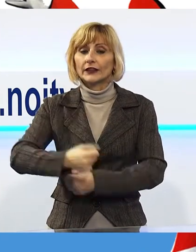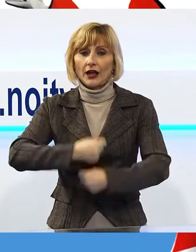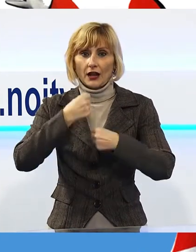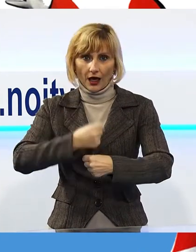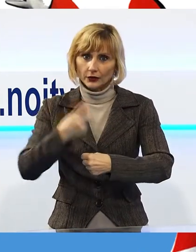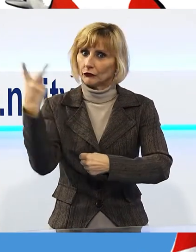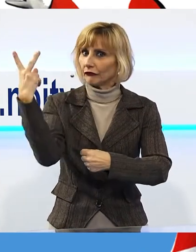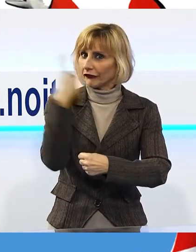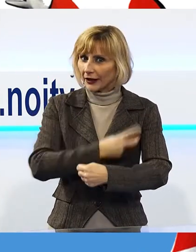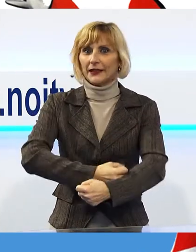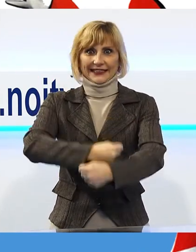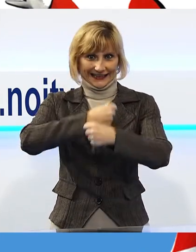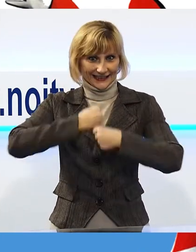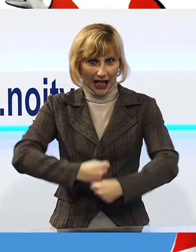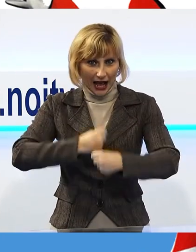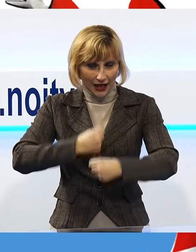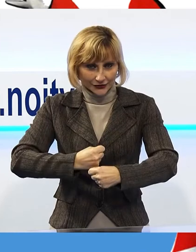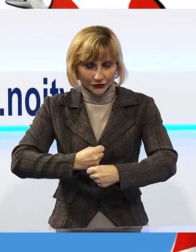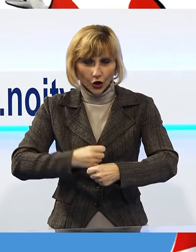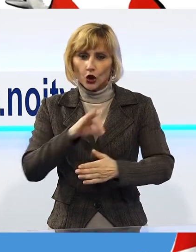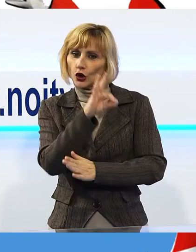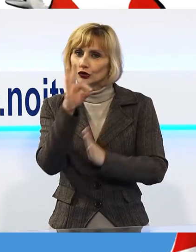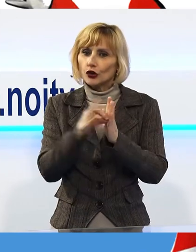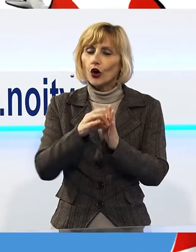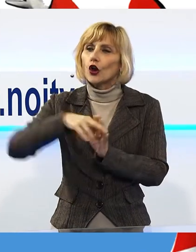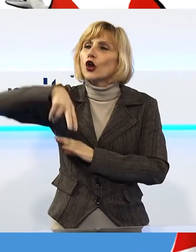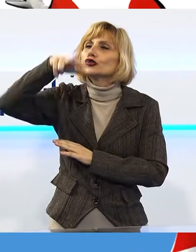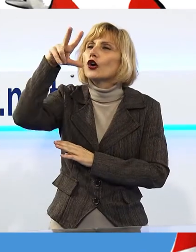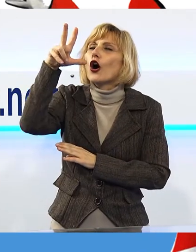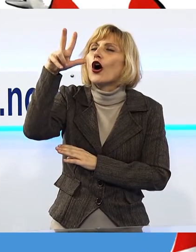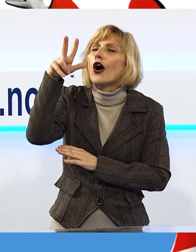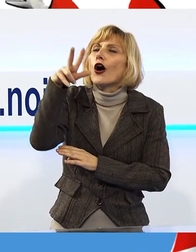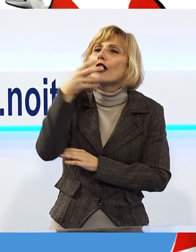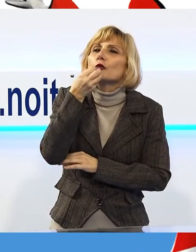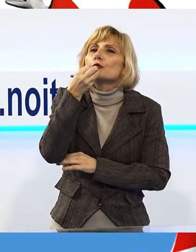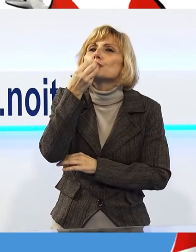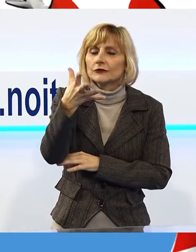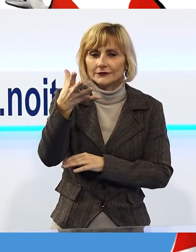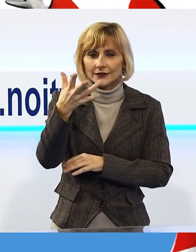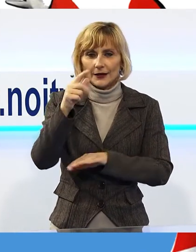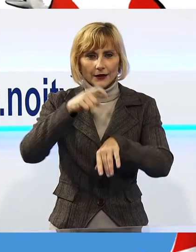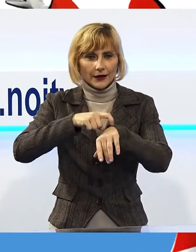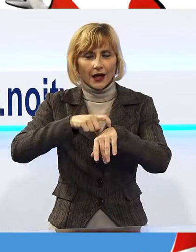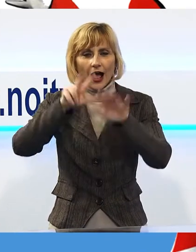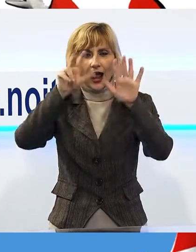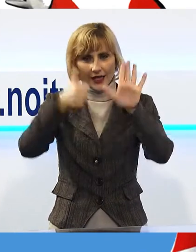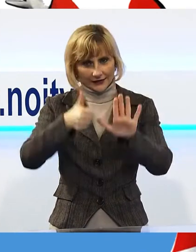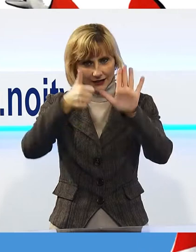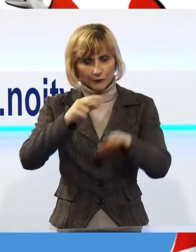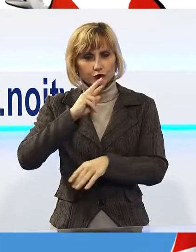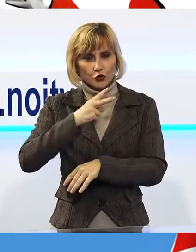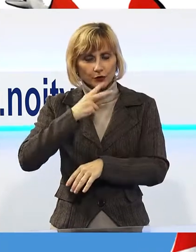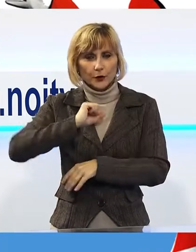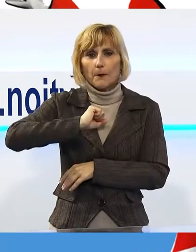grasso. Una giornata baciata dal sole che alle ore 18, dopo i tre colpi di cannone, vede svolgersi